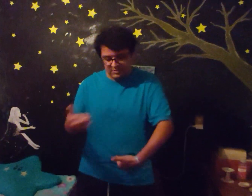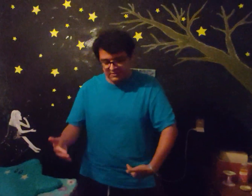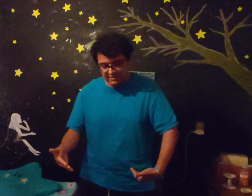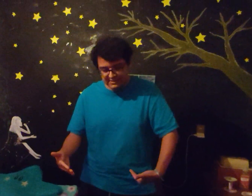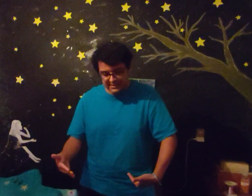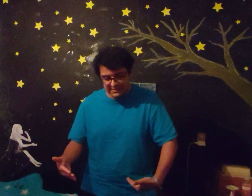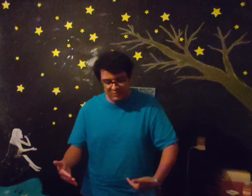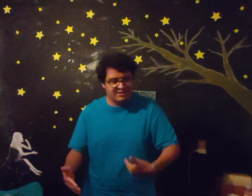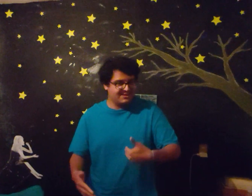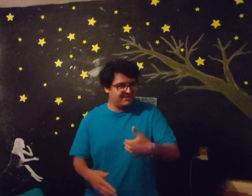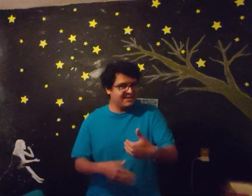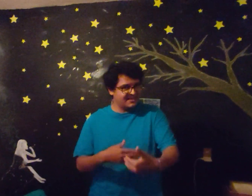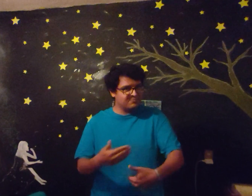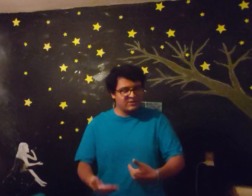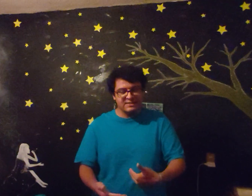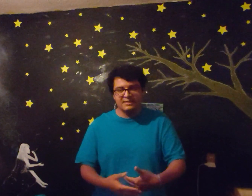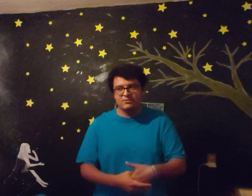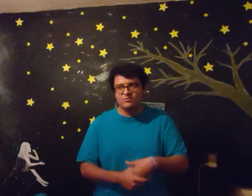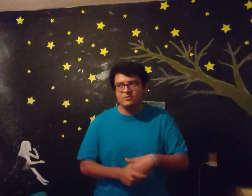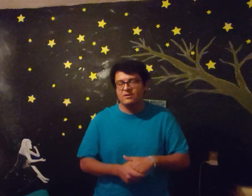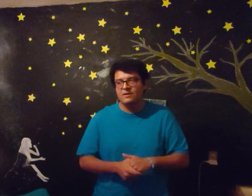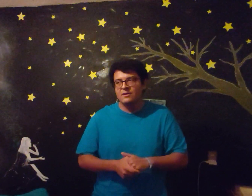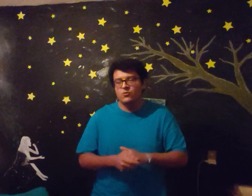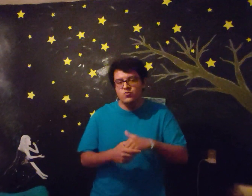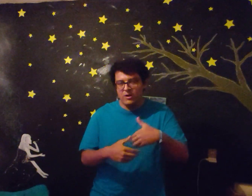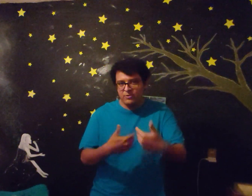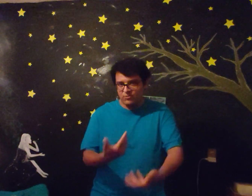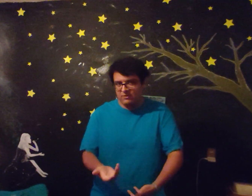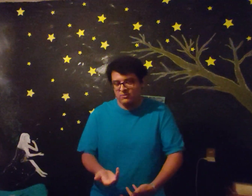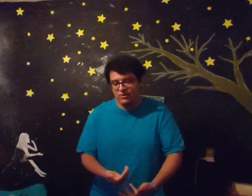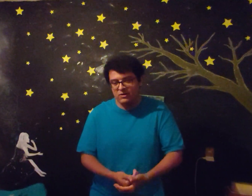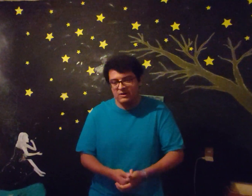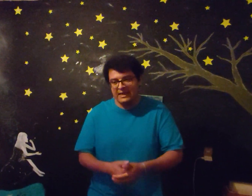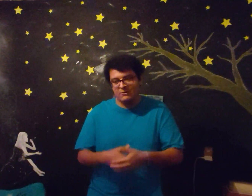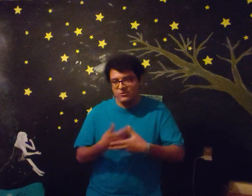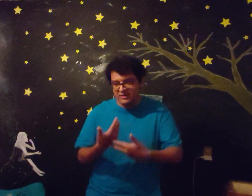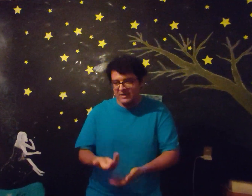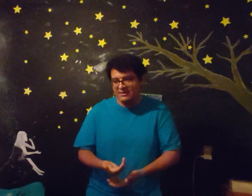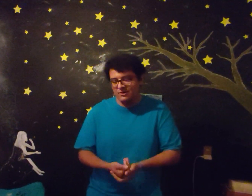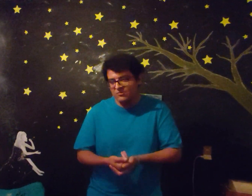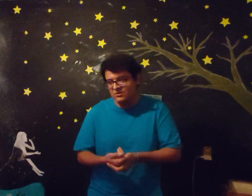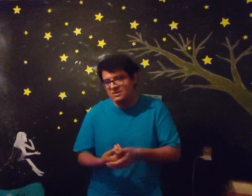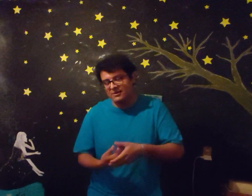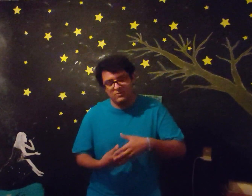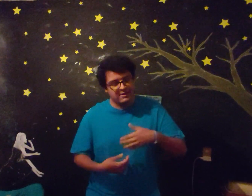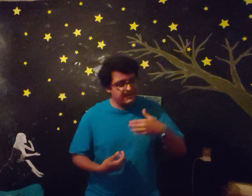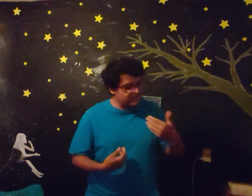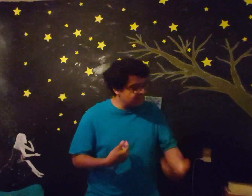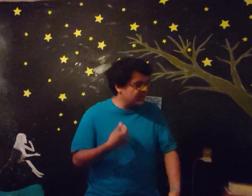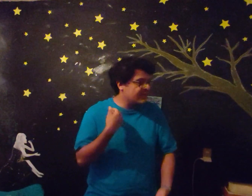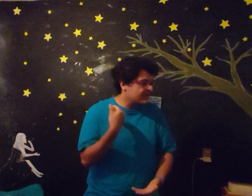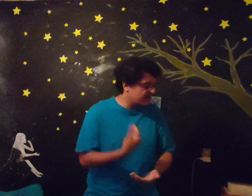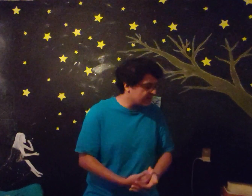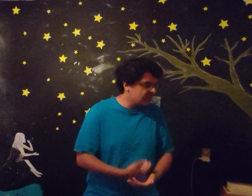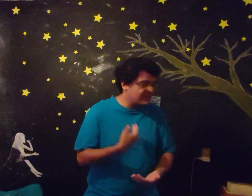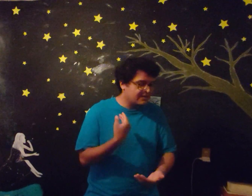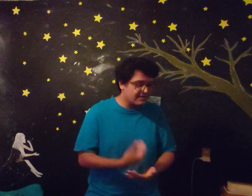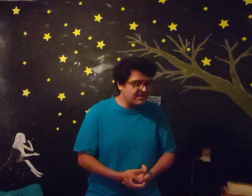es que lo que se viene después es un nuevo juego No creo que haya un remake, todo el mundo está con que remake, remake, remake